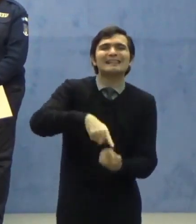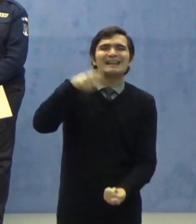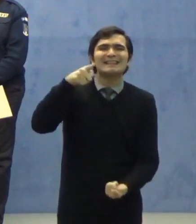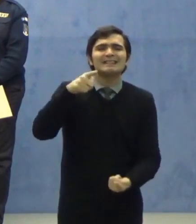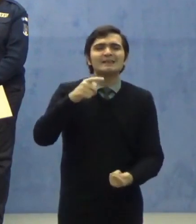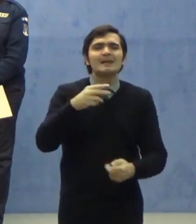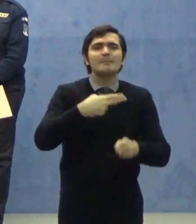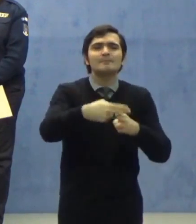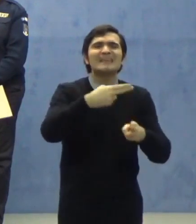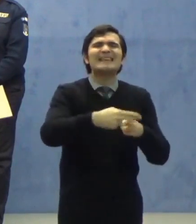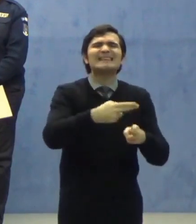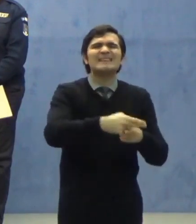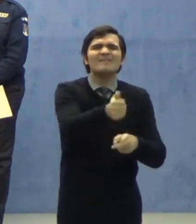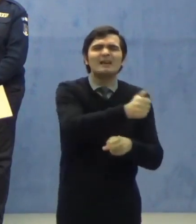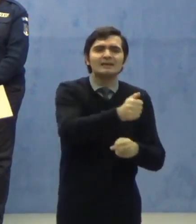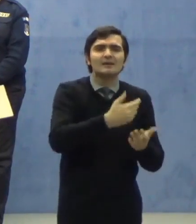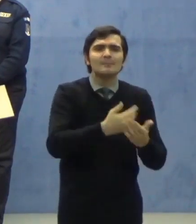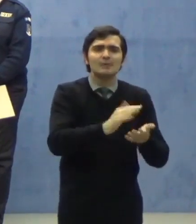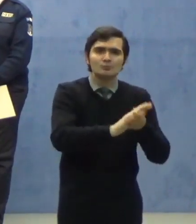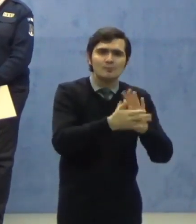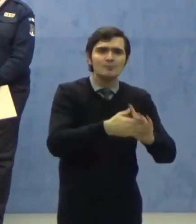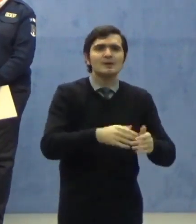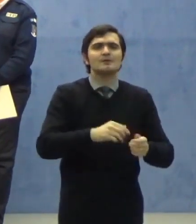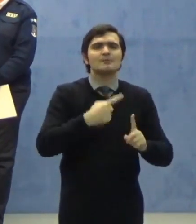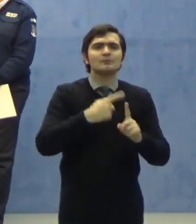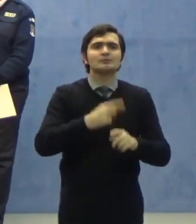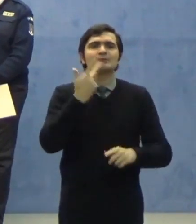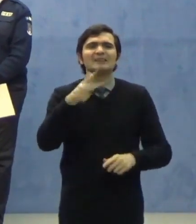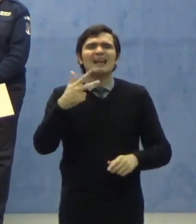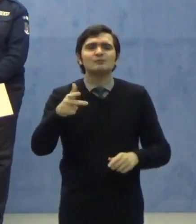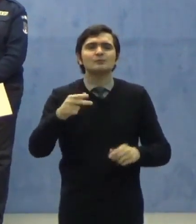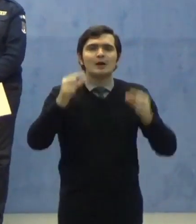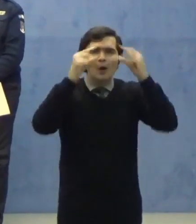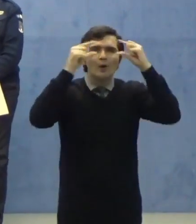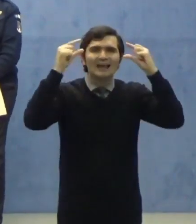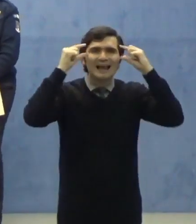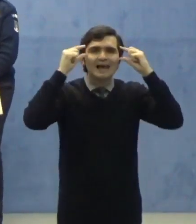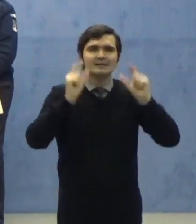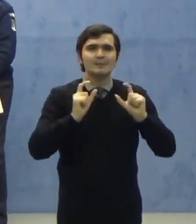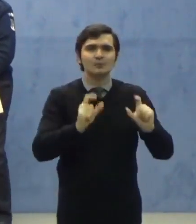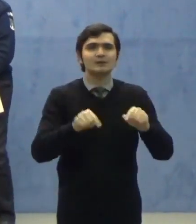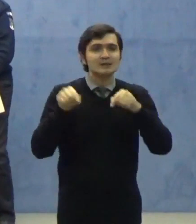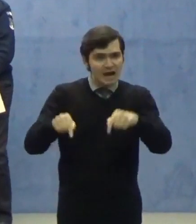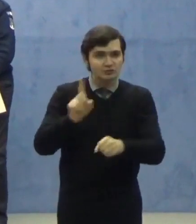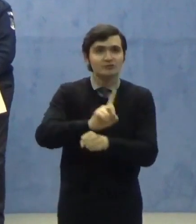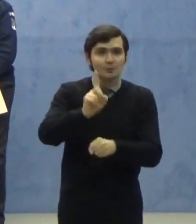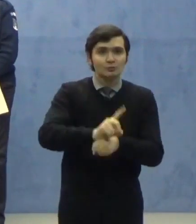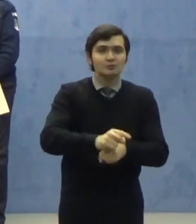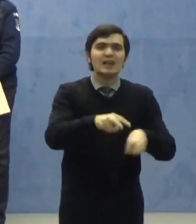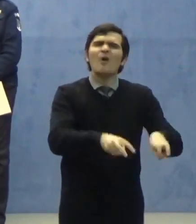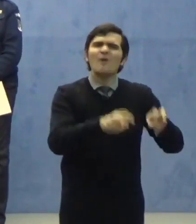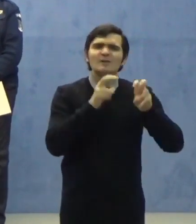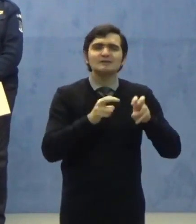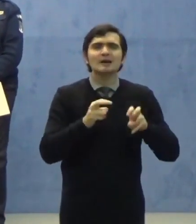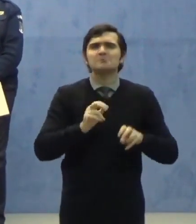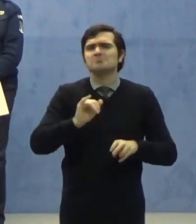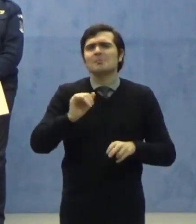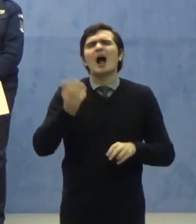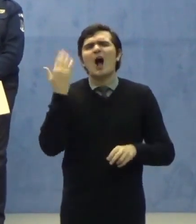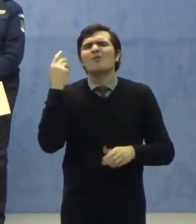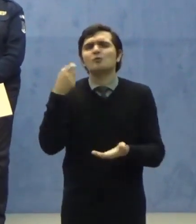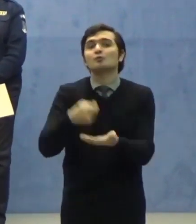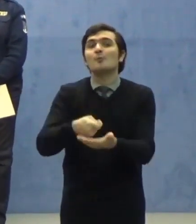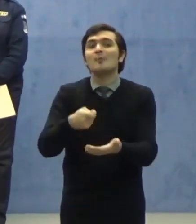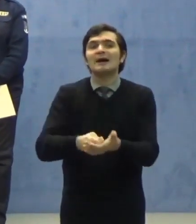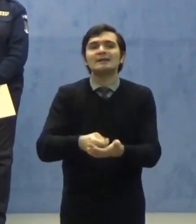suprafeții și pentru mâini și peste 300 de ochelari de protecție. Aceste produse fuseseră achiziționate